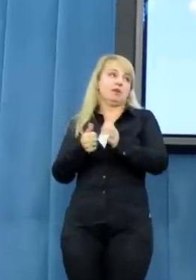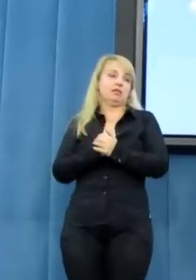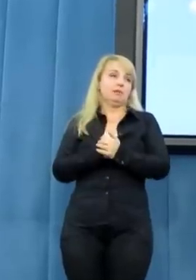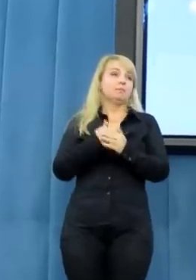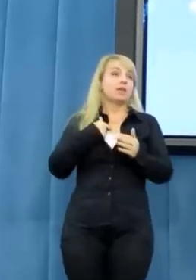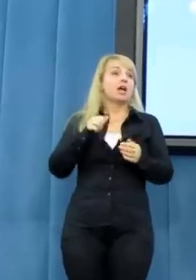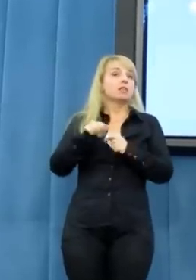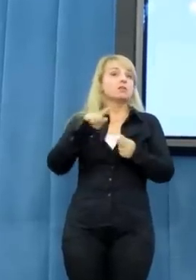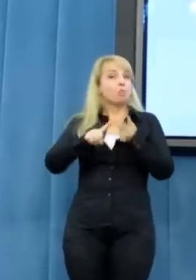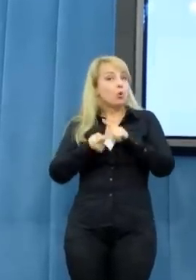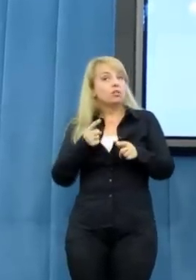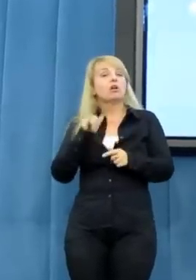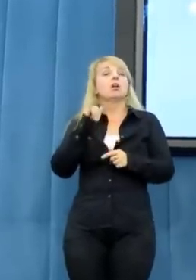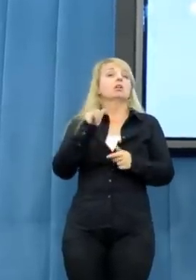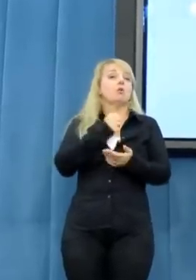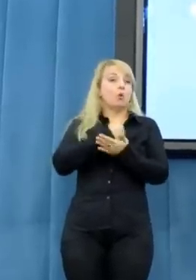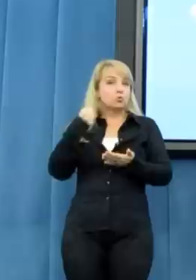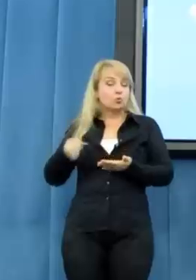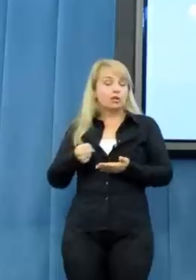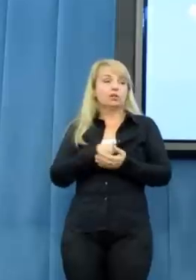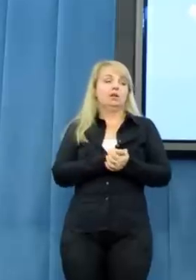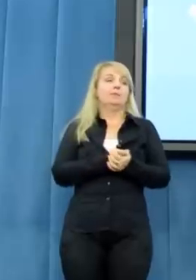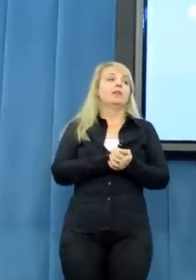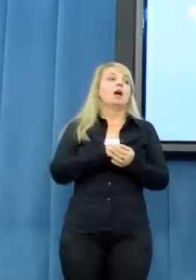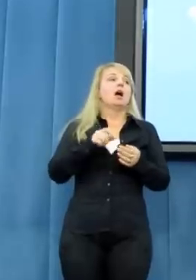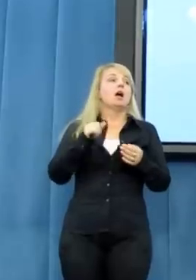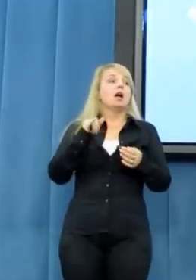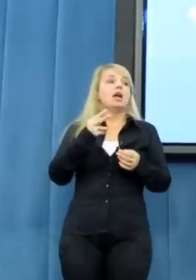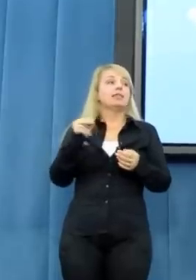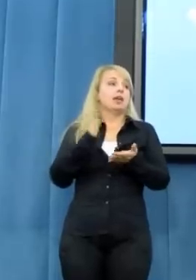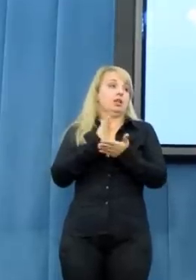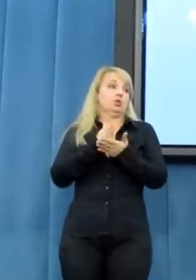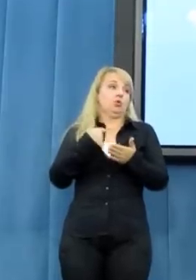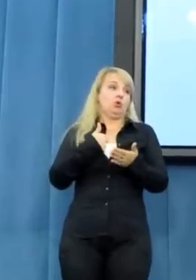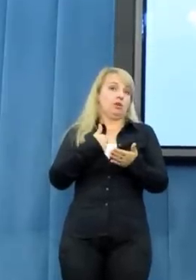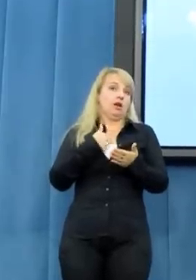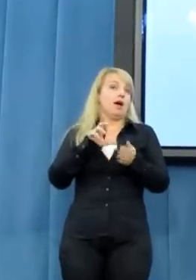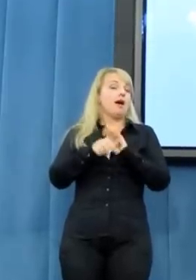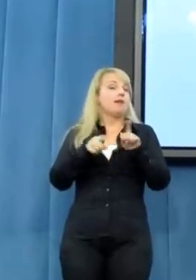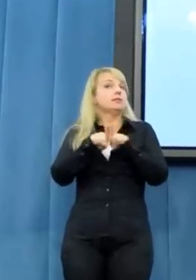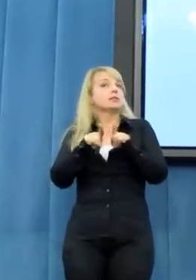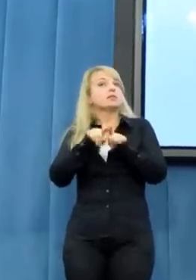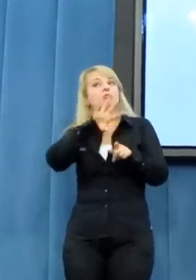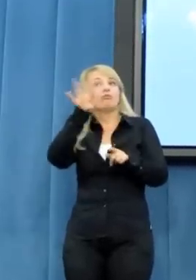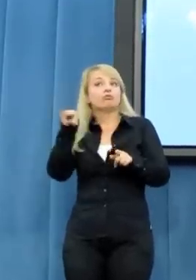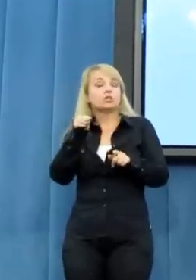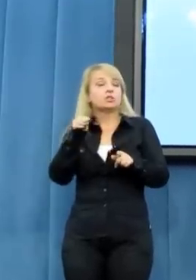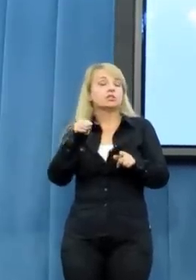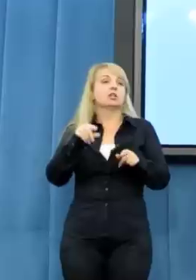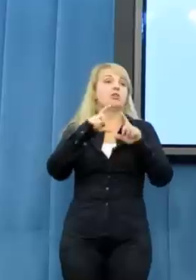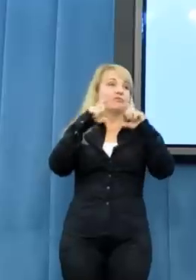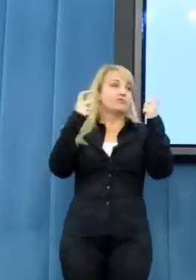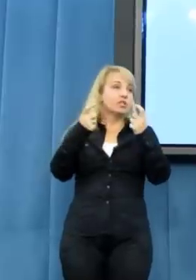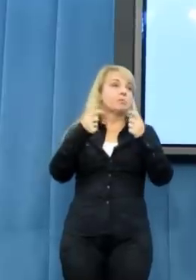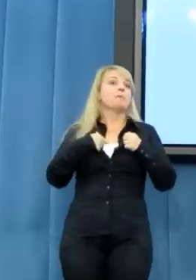posłanka, nie tylko ja, ale wszyscy parlamentarzyści, dążymy do tego, żeby